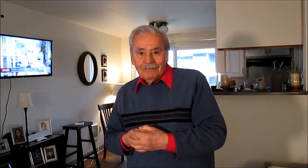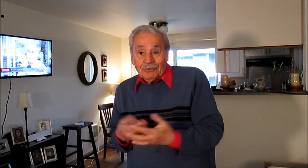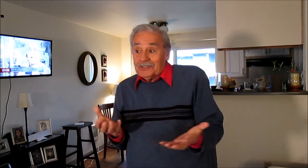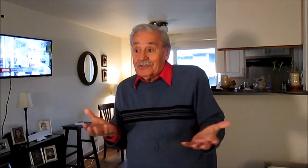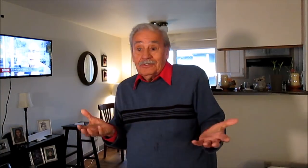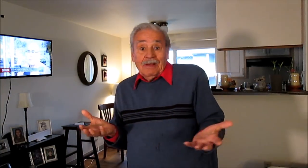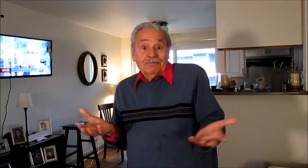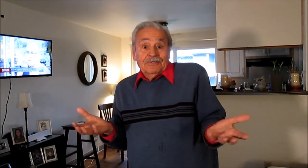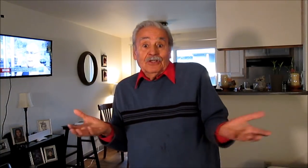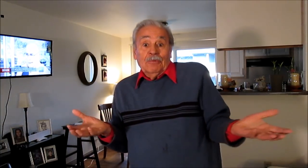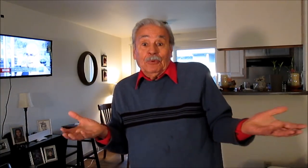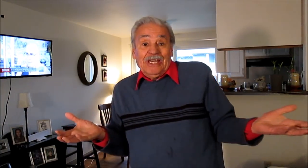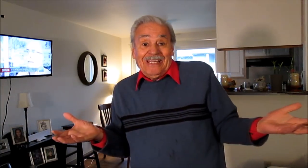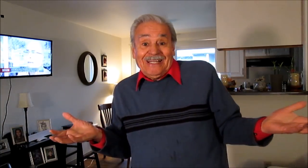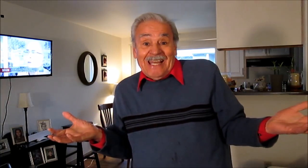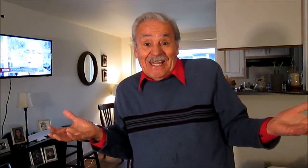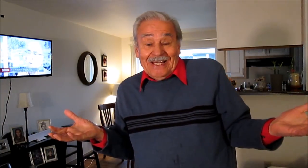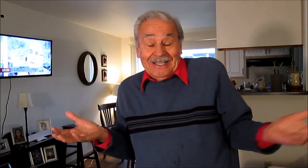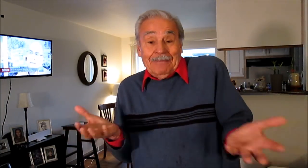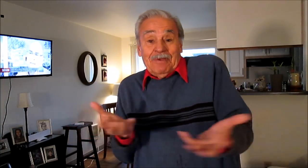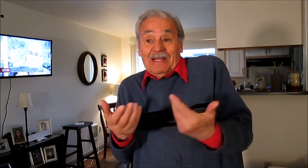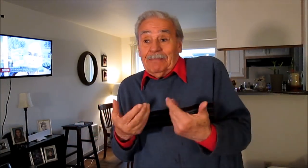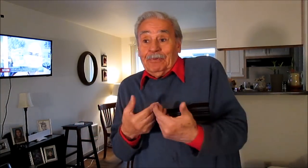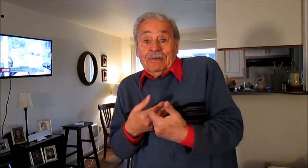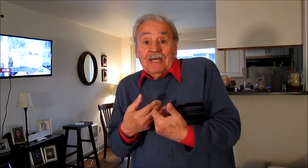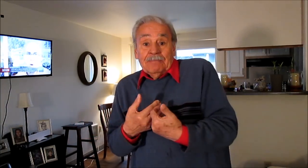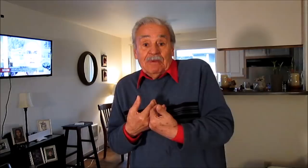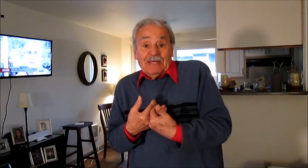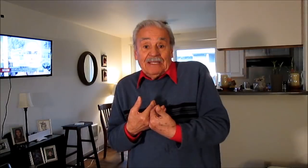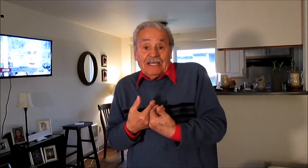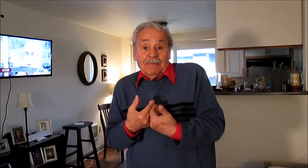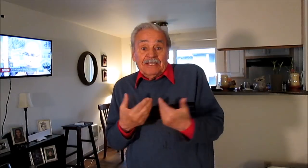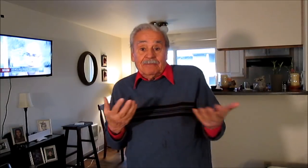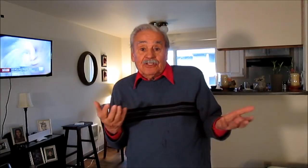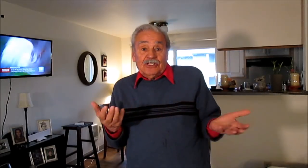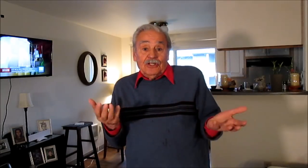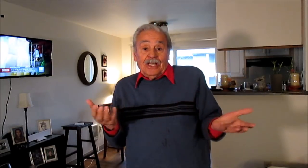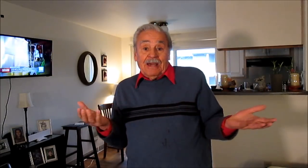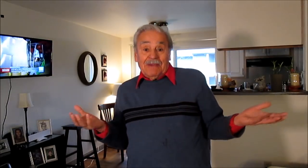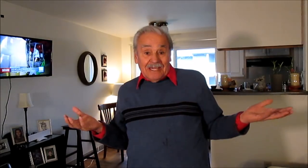porque yo no les podía dar nada, ¿qué me iban a poner? ¿Me iban a tirar 20 millones de dólares a mí?